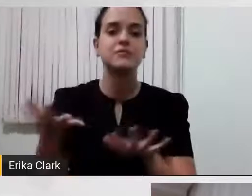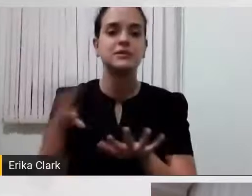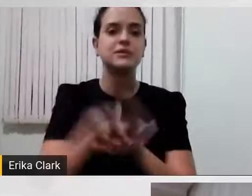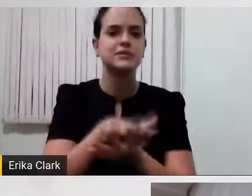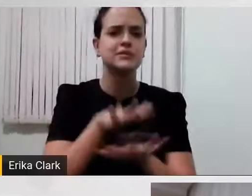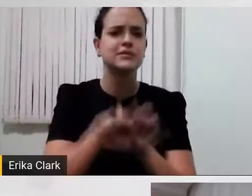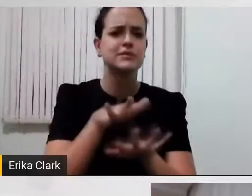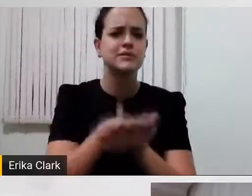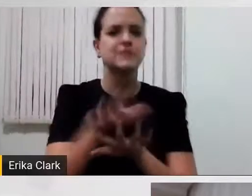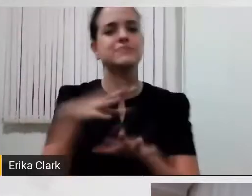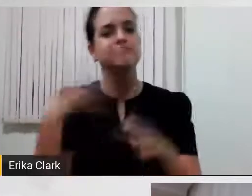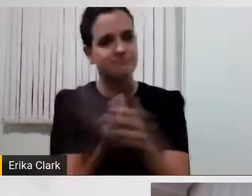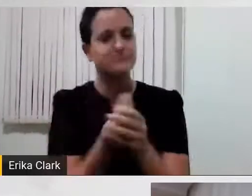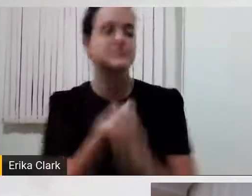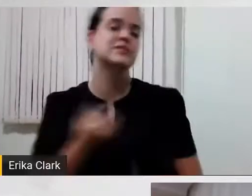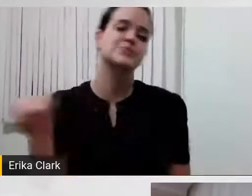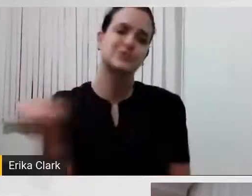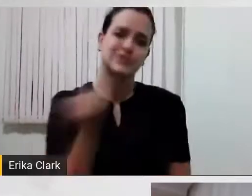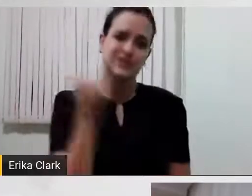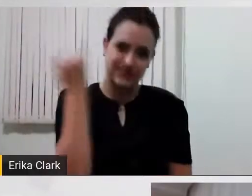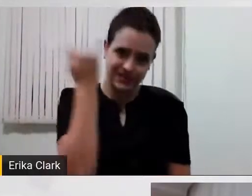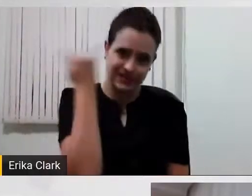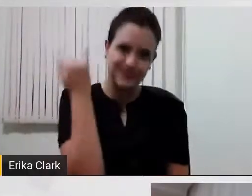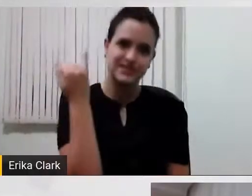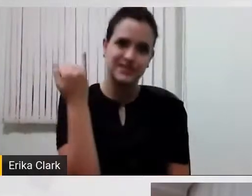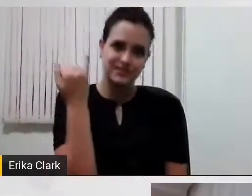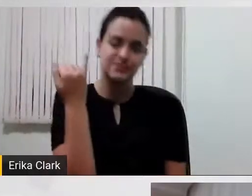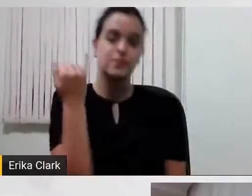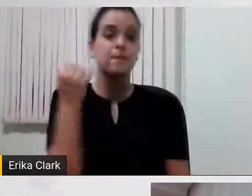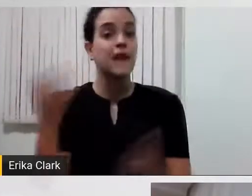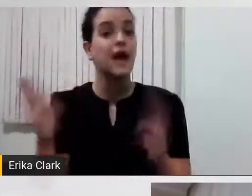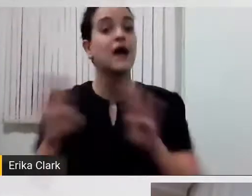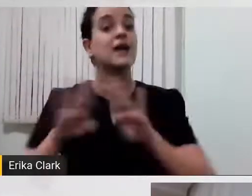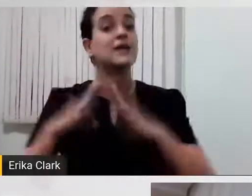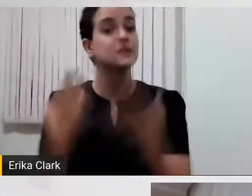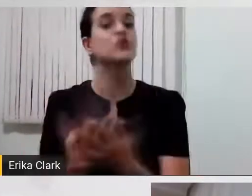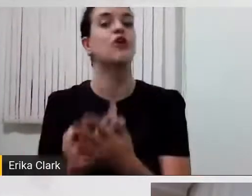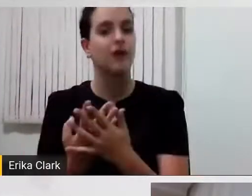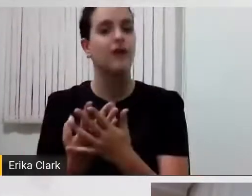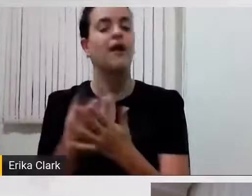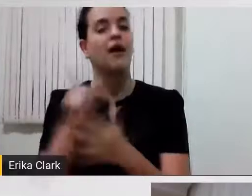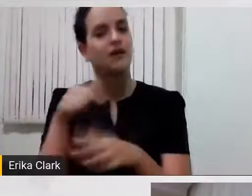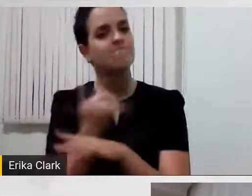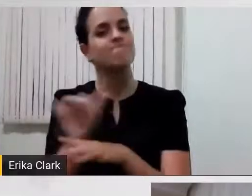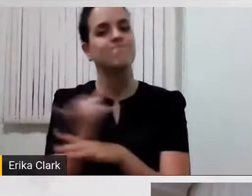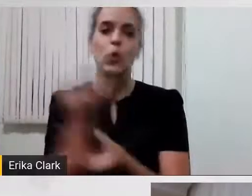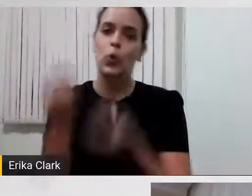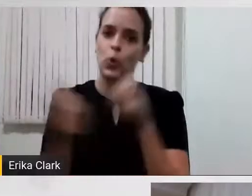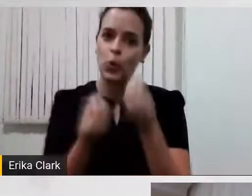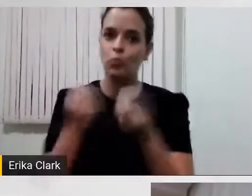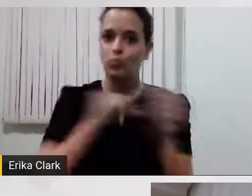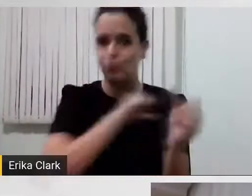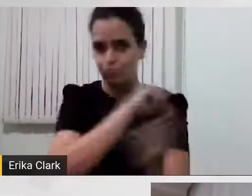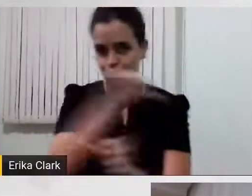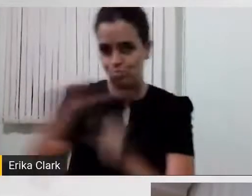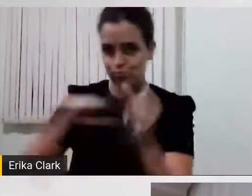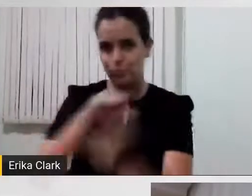tão importante que a escola é a ferramenta que pode mudar a sociedade se a gente conseguir fazer isso. E a gente precisaria estar lá